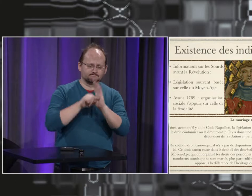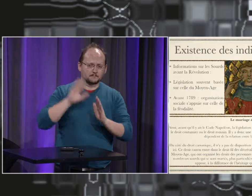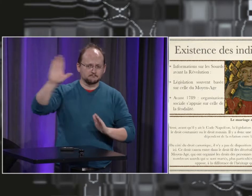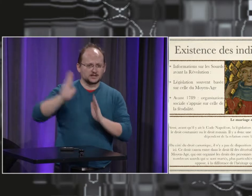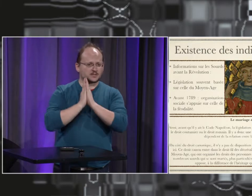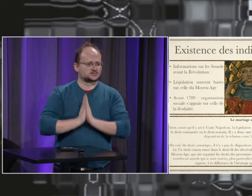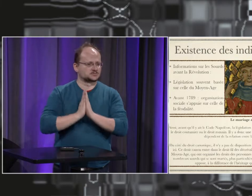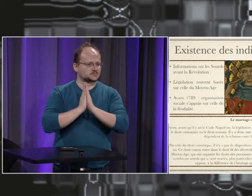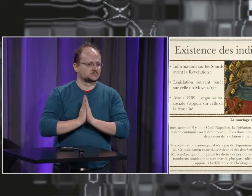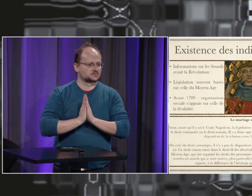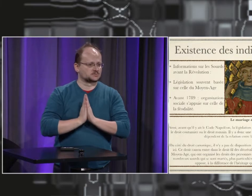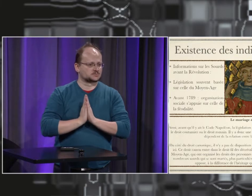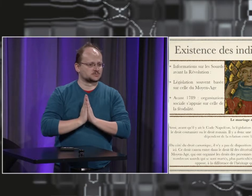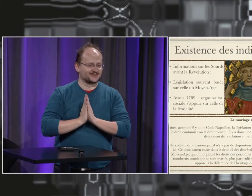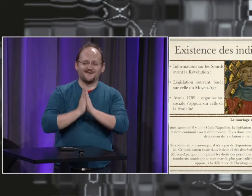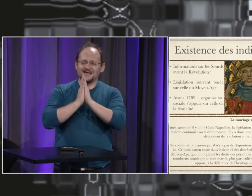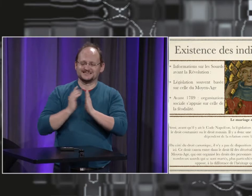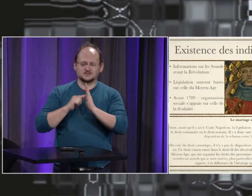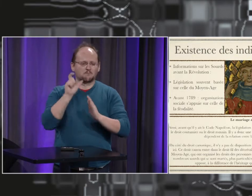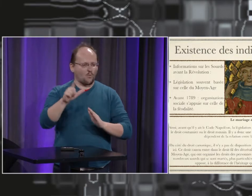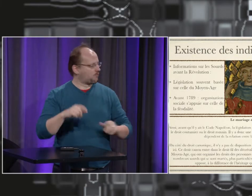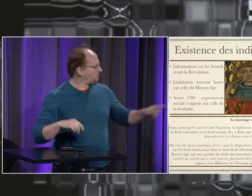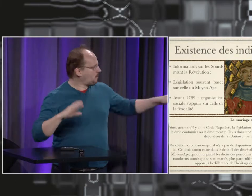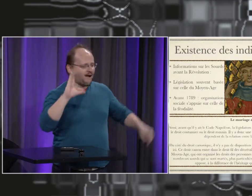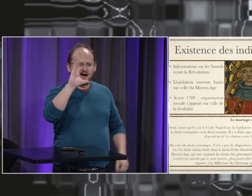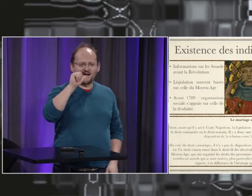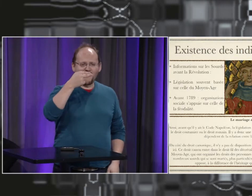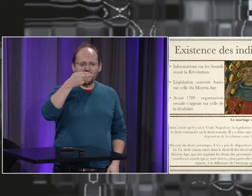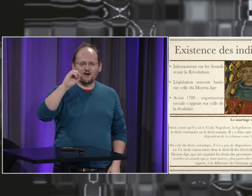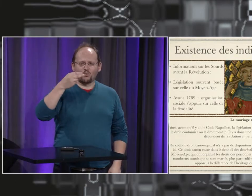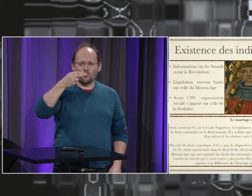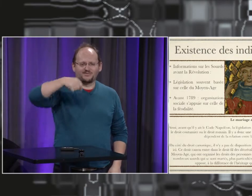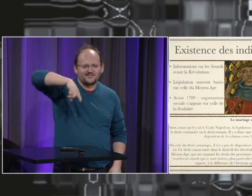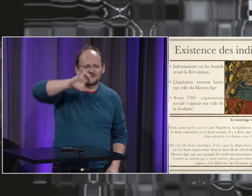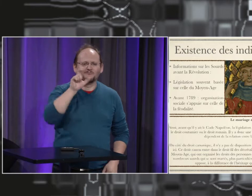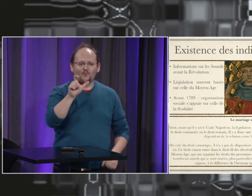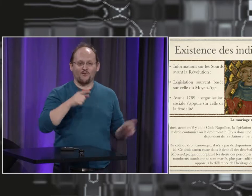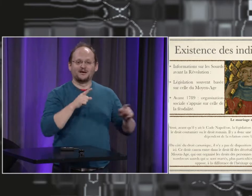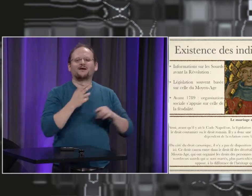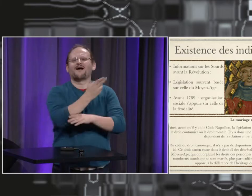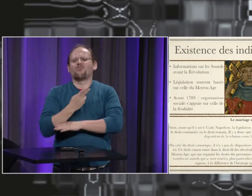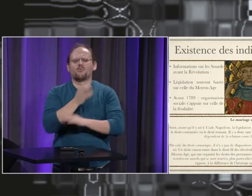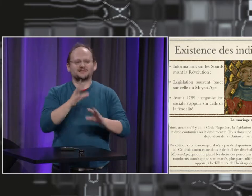fait, il y avait des règles. Des règles qui étaient de l'Église, qu'on dit canoniques,